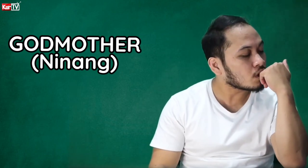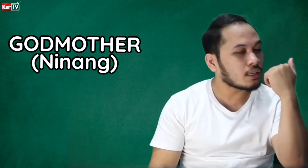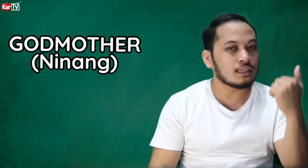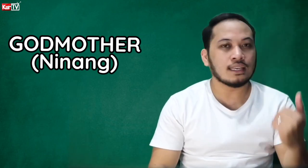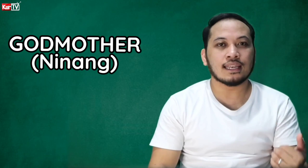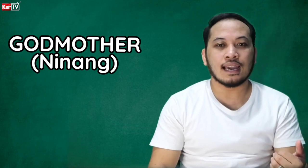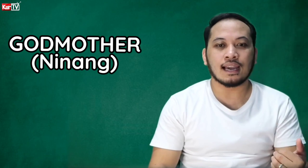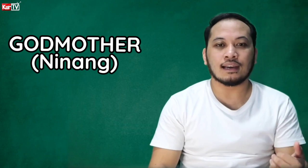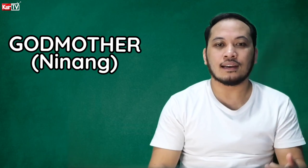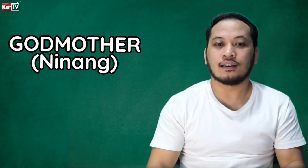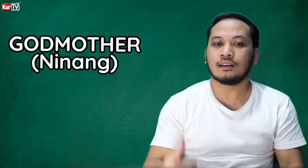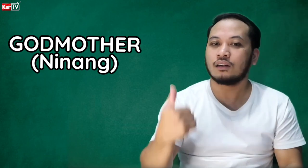Ninang.